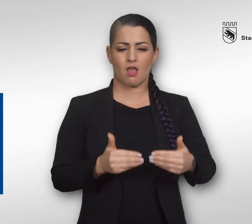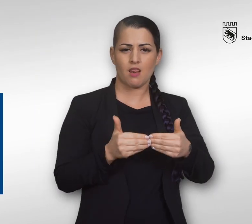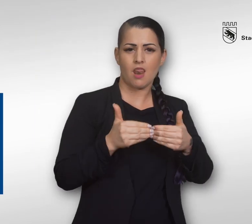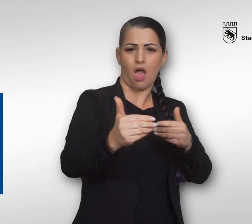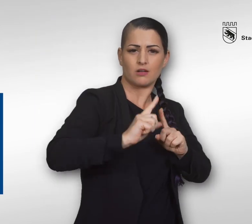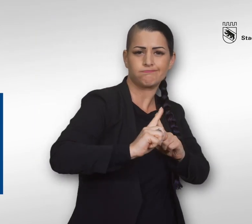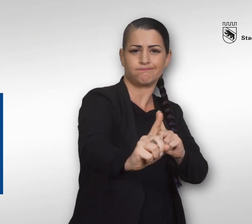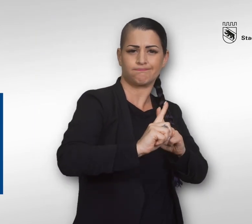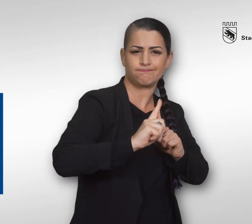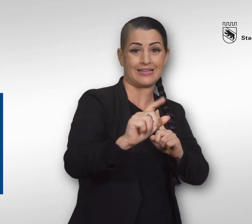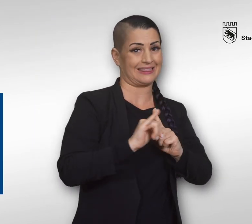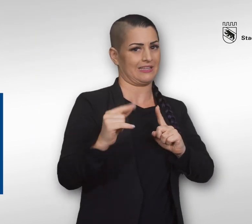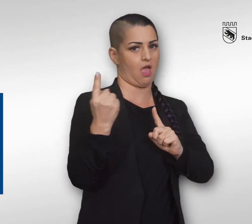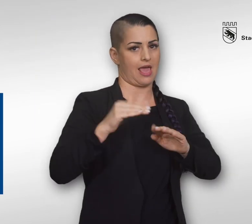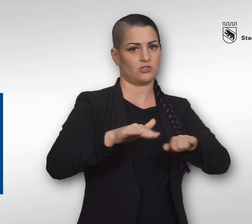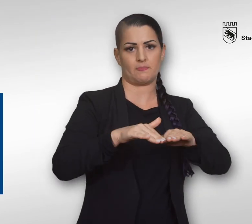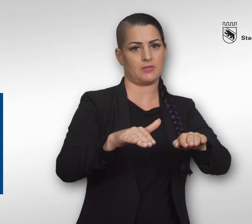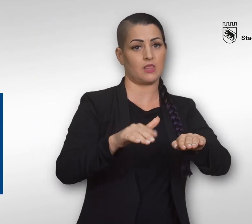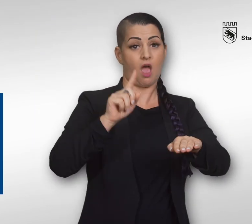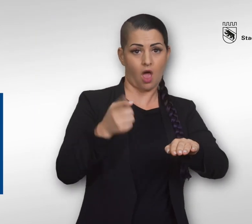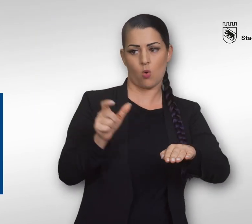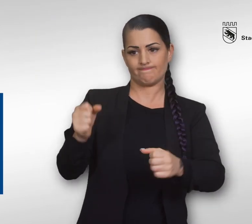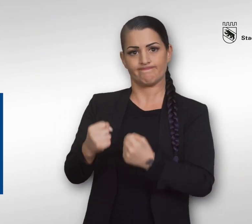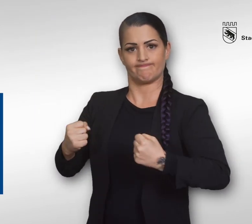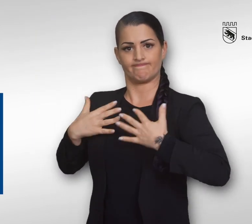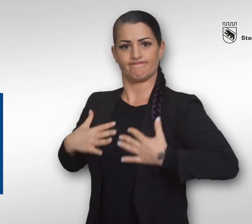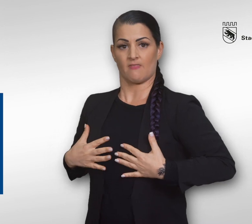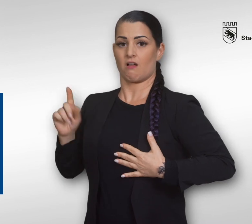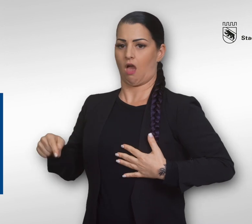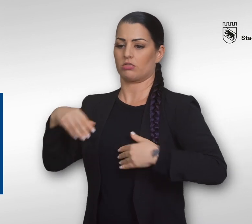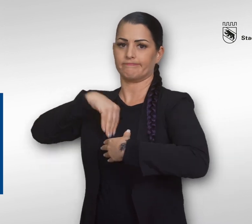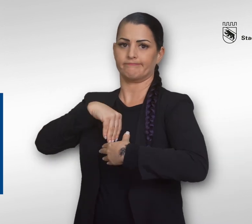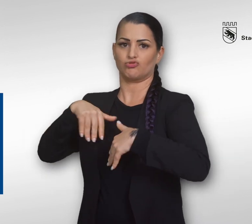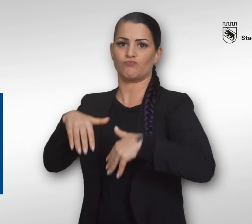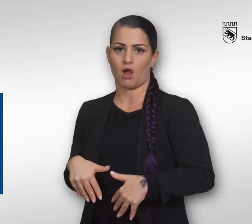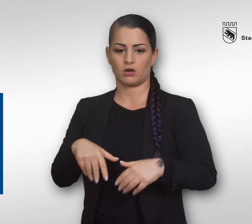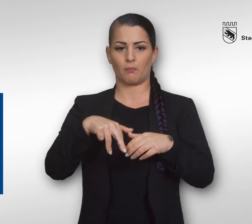Lange Strecken nie allein schwimmen. Auch der besttrainierte Körper kann eine Schwäche erleiden.